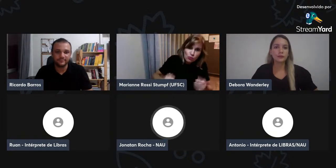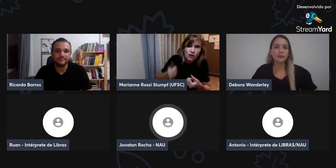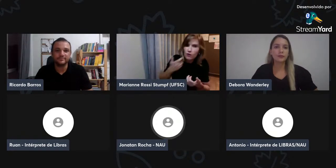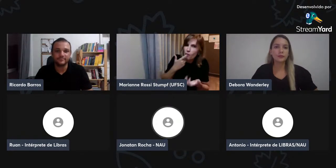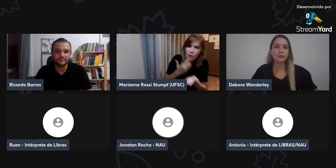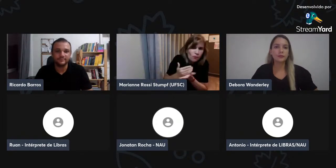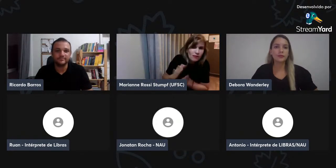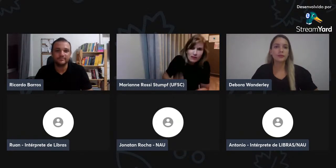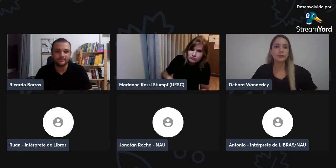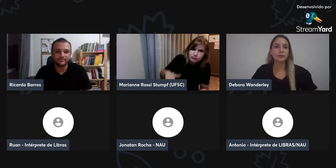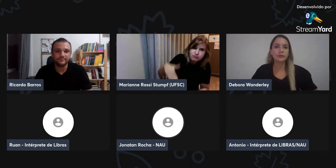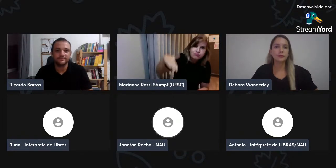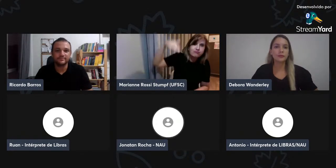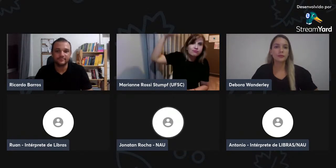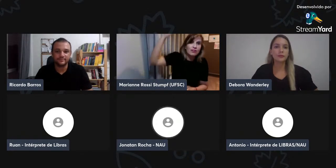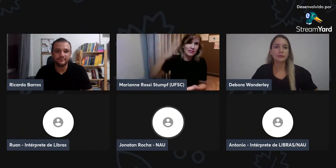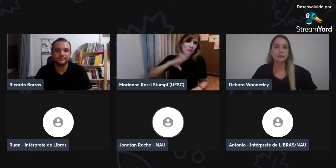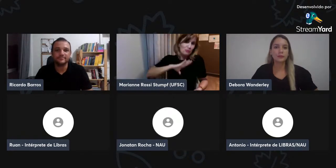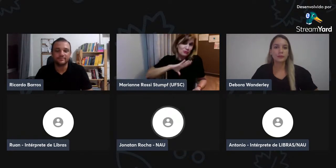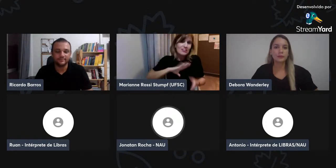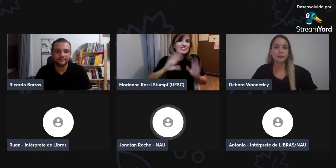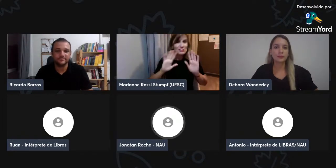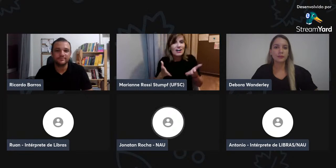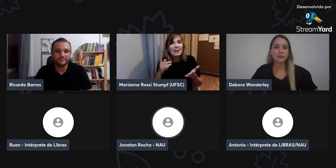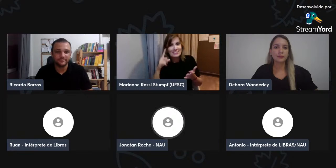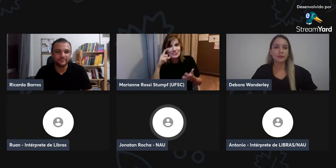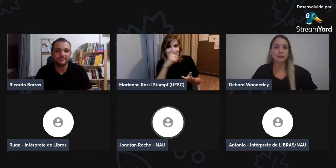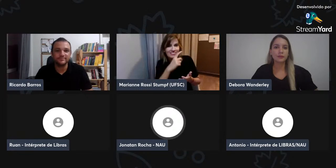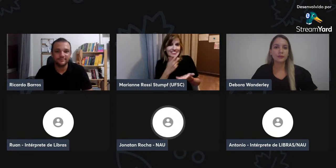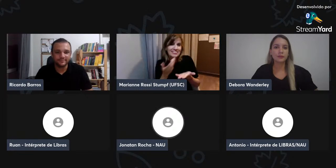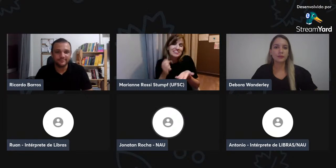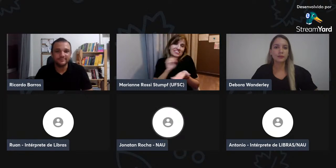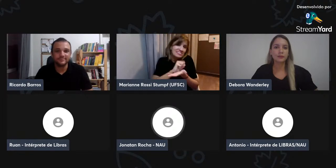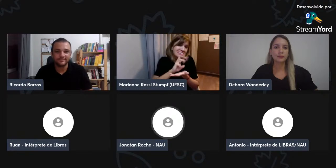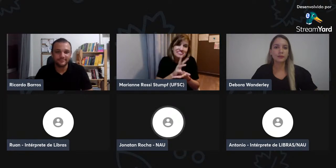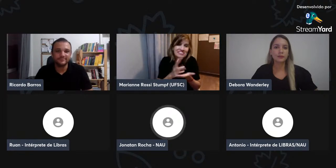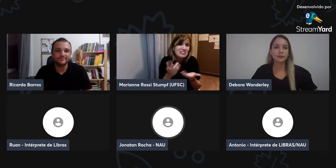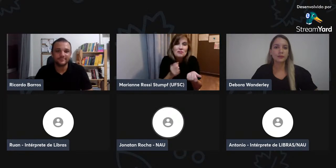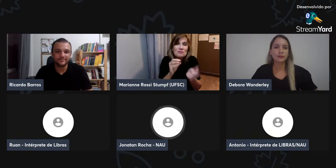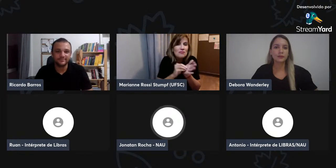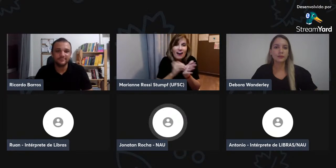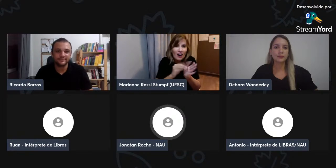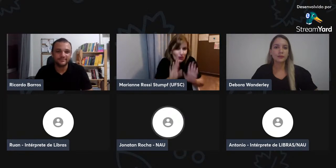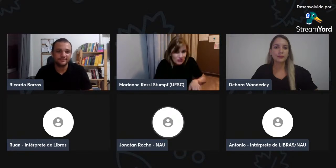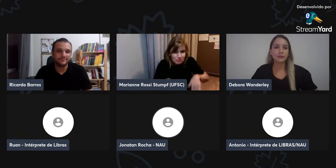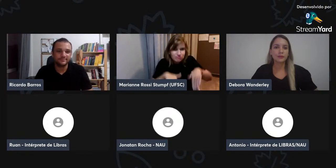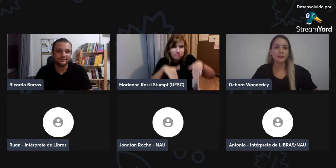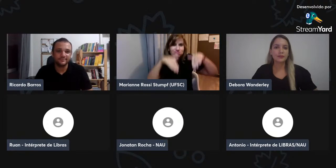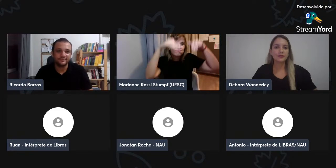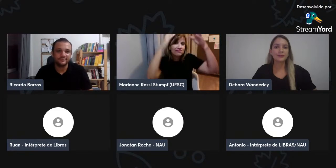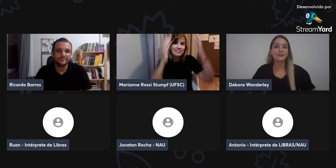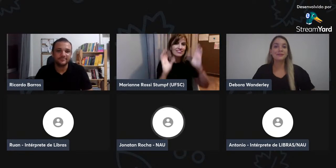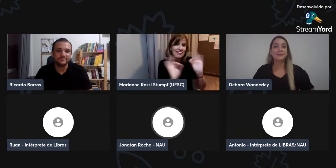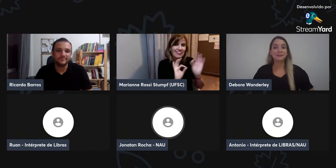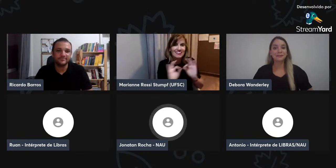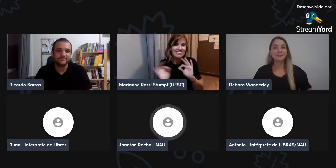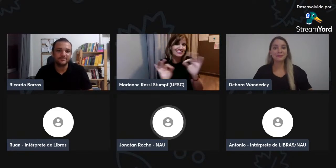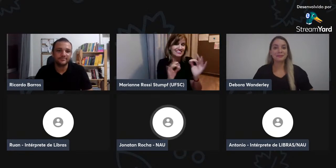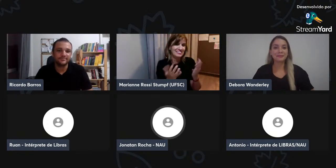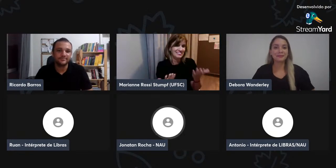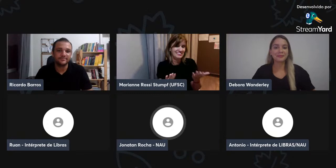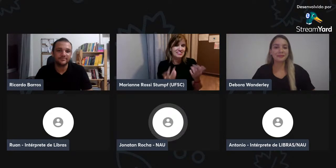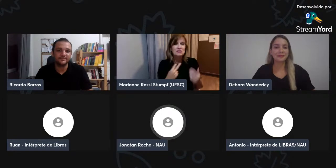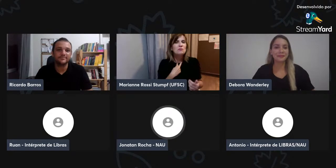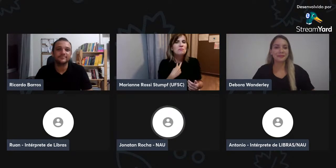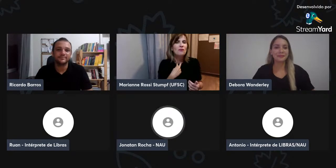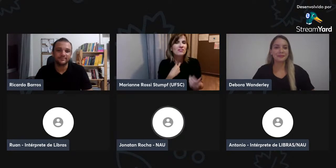é inevitável, então, esse treinamento, desde a infância, a vai aprender português, vai aprender a ler e escrever, então, a pode ter